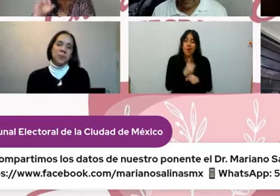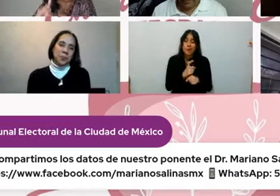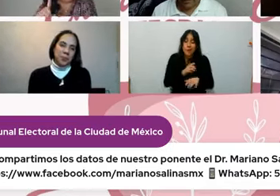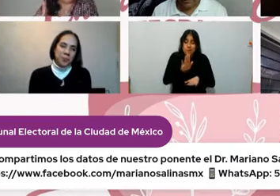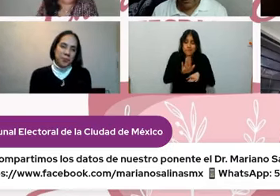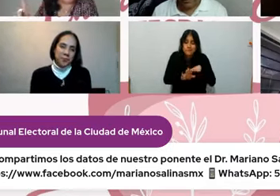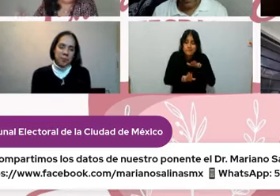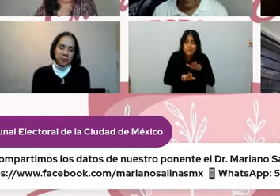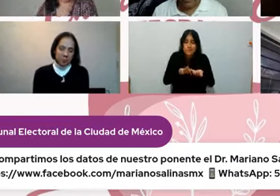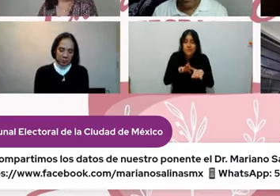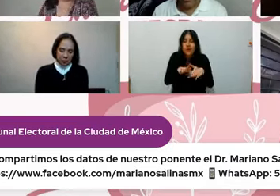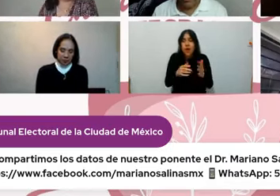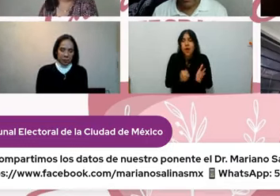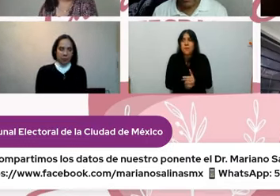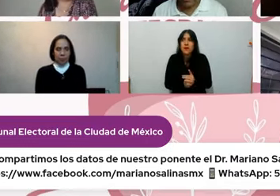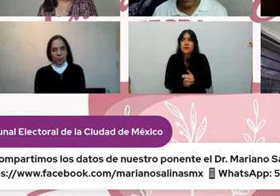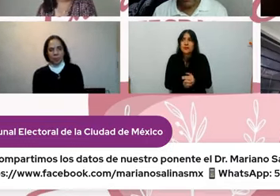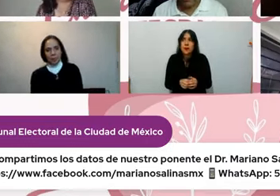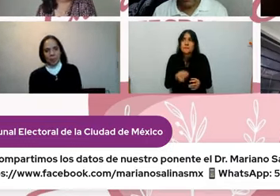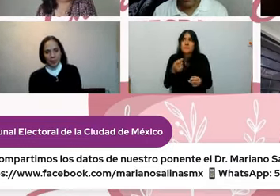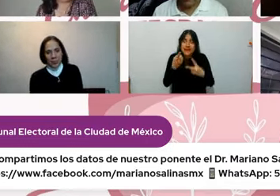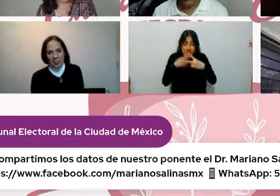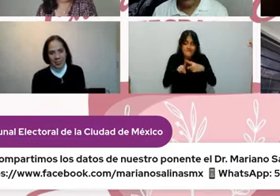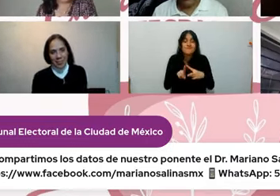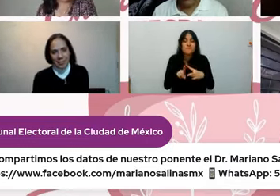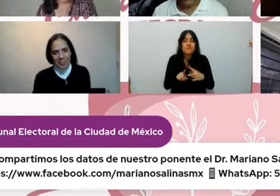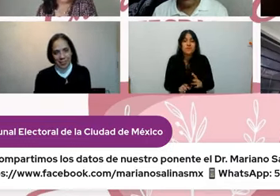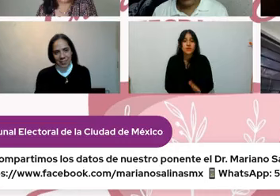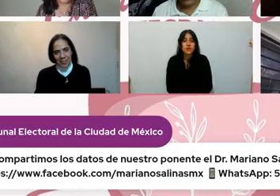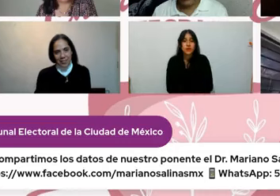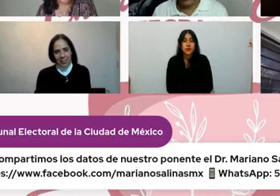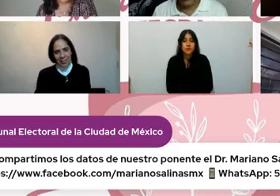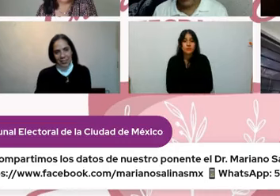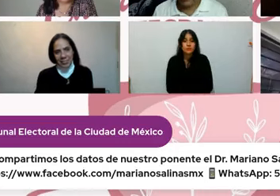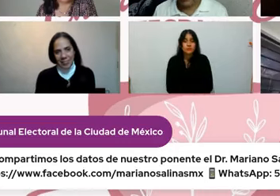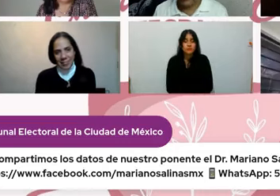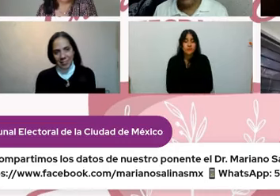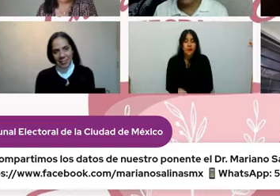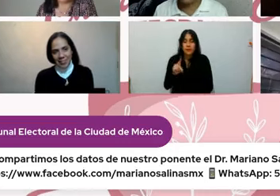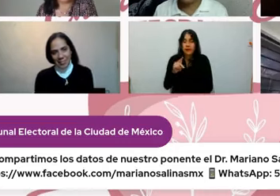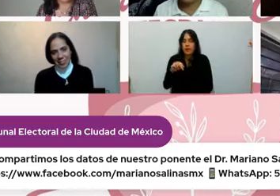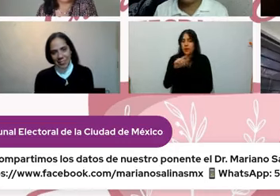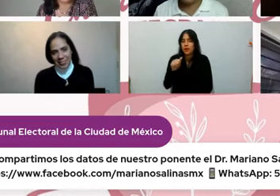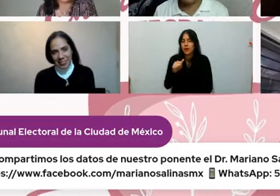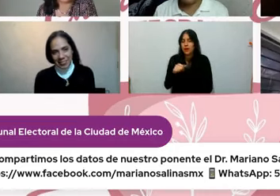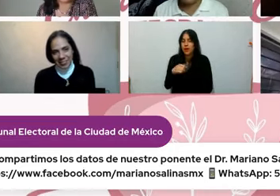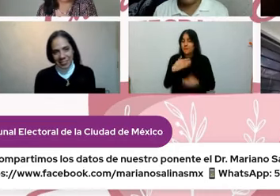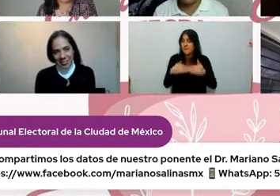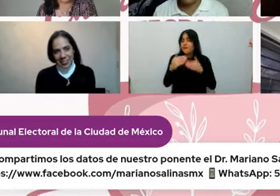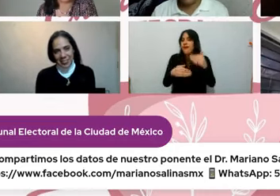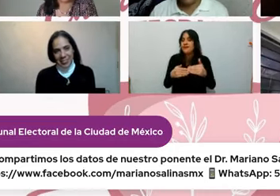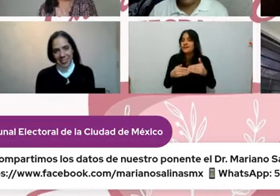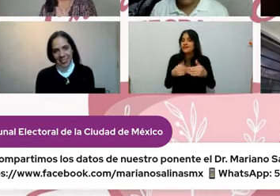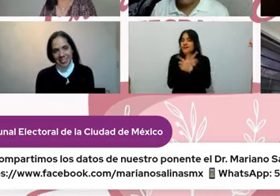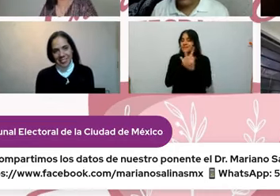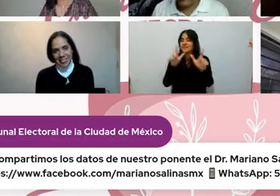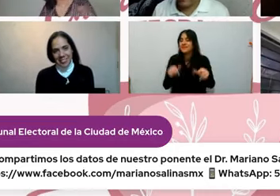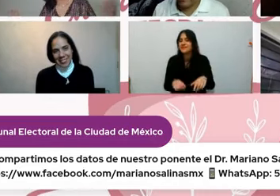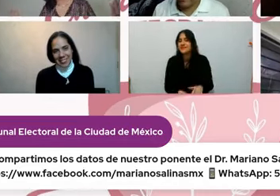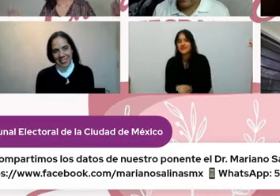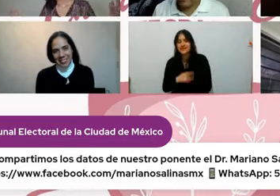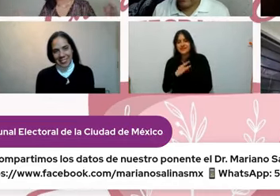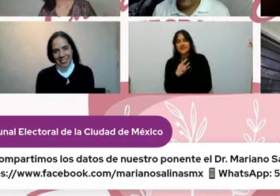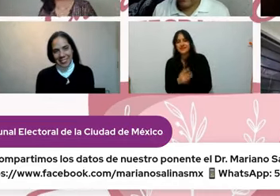cuando ya vas en el camino híjole es una gran liberación muchísimas gracias verdad que sí Mariano